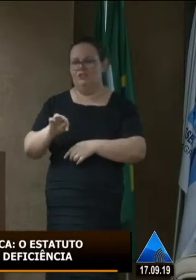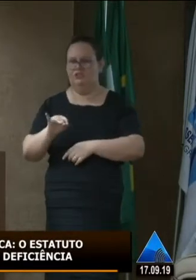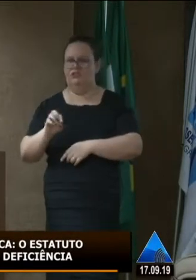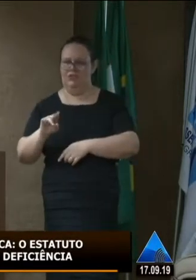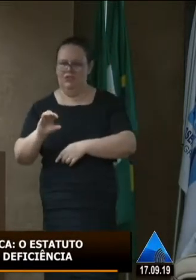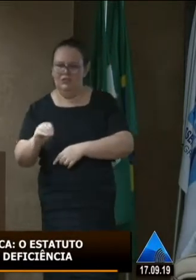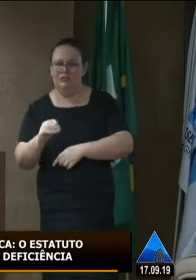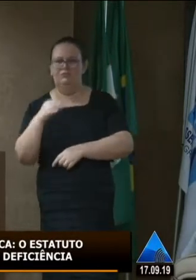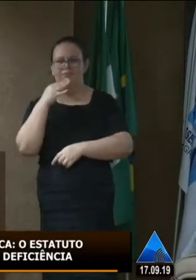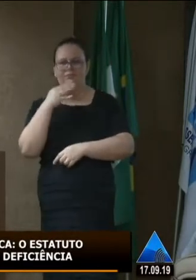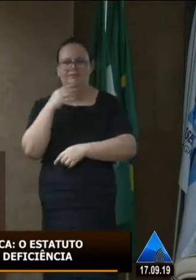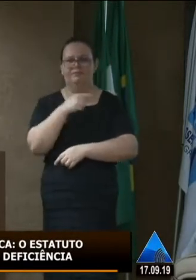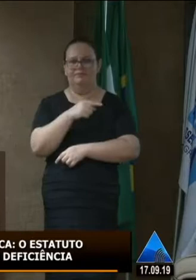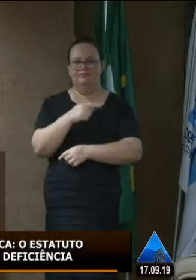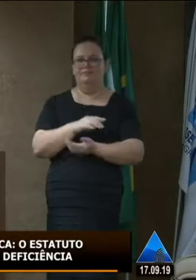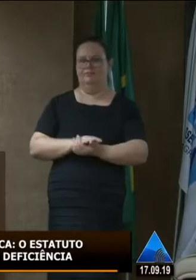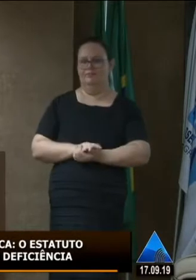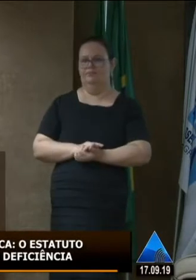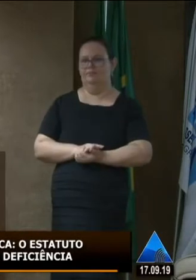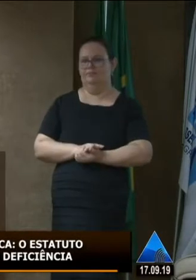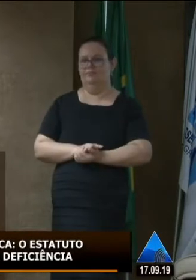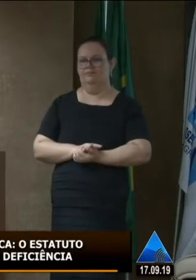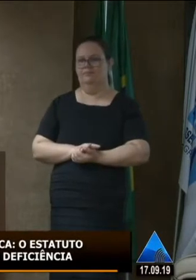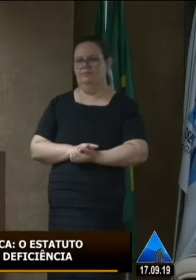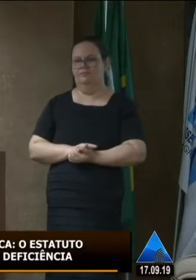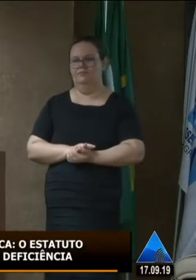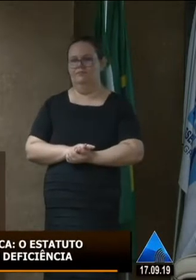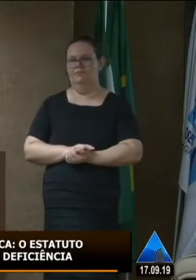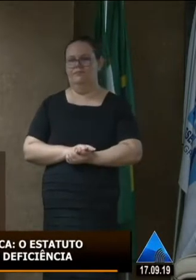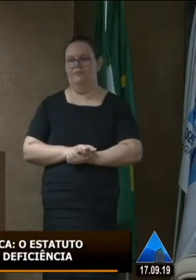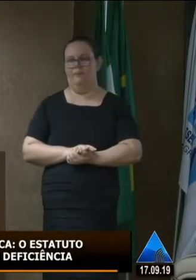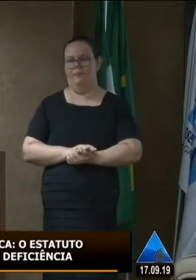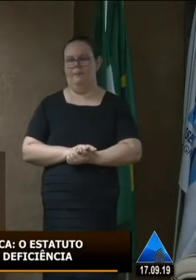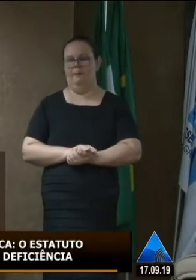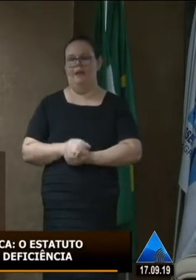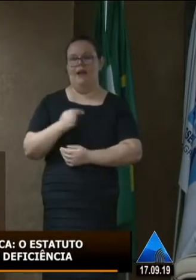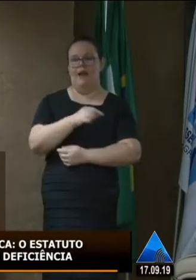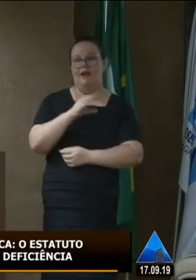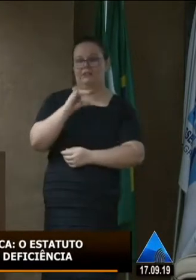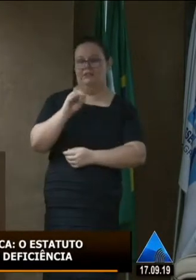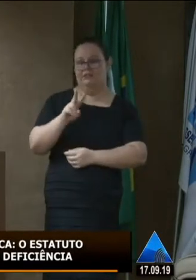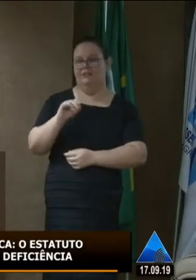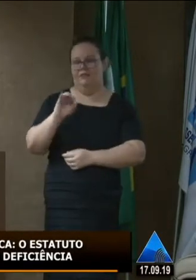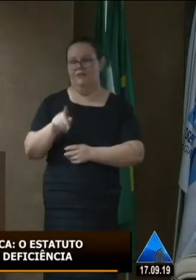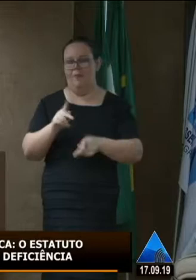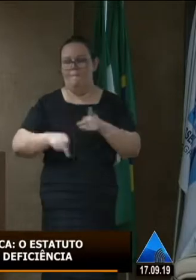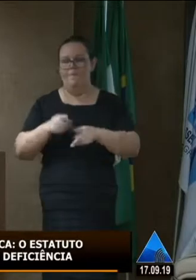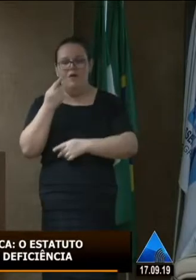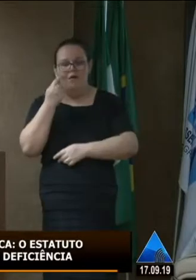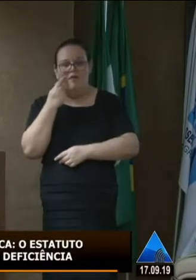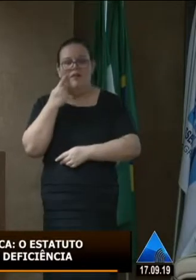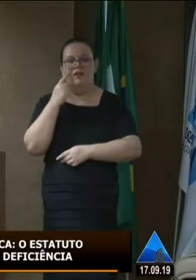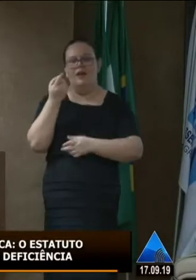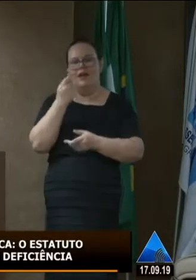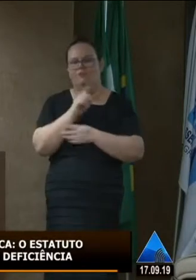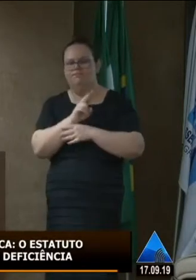lá ação civil pública ação civil pública improbidade administrativa está se investigando por quê?